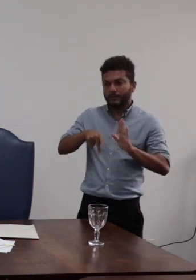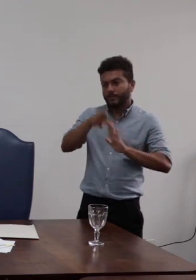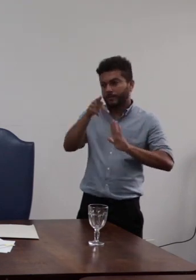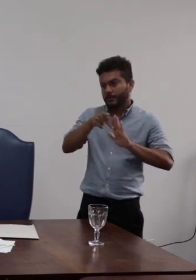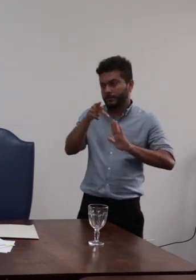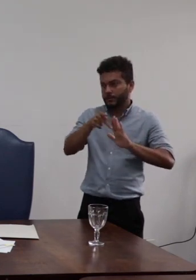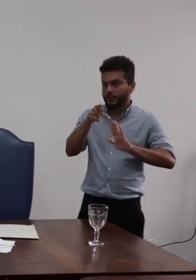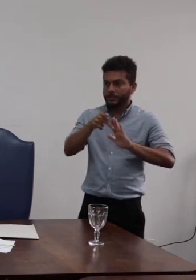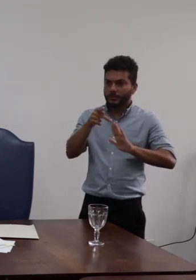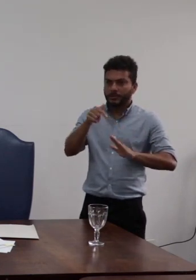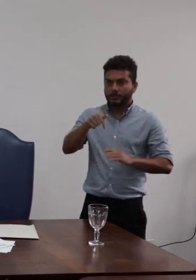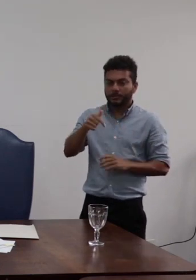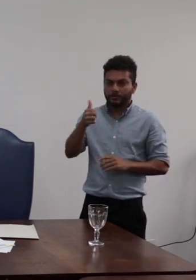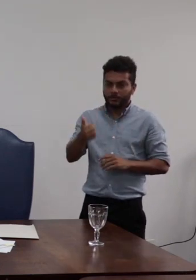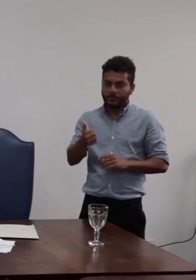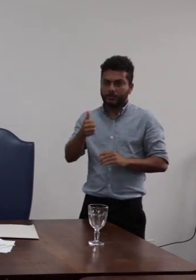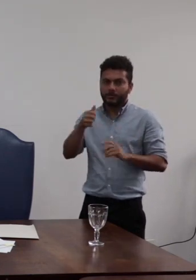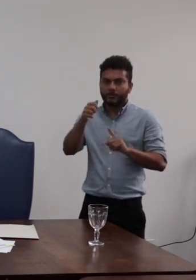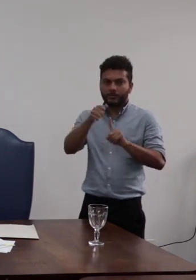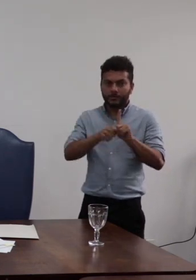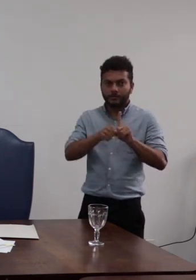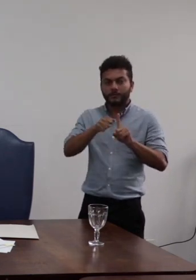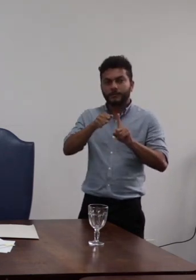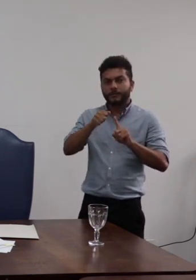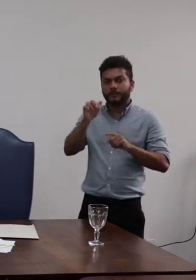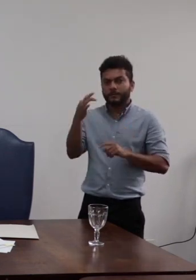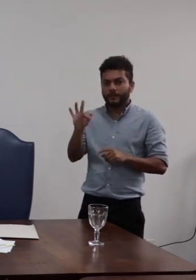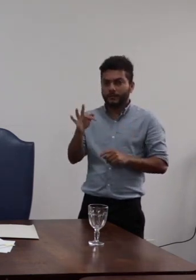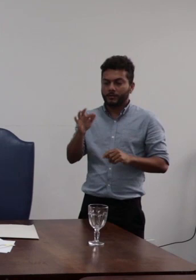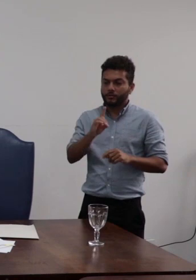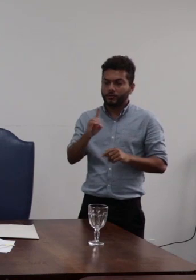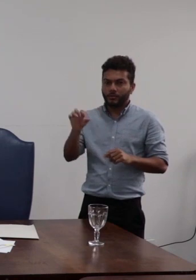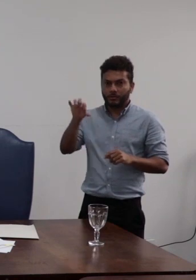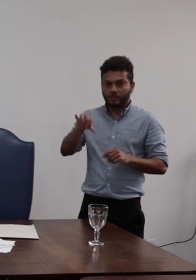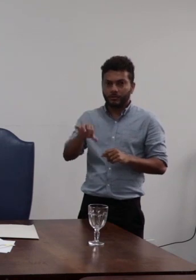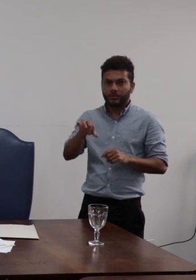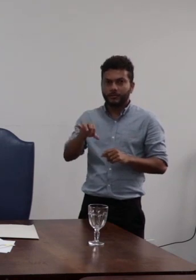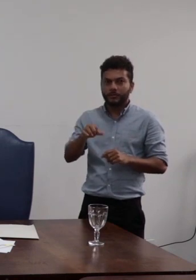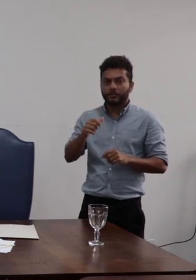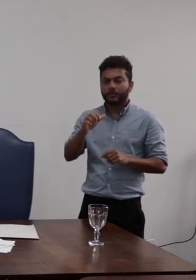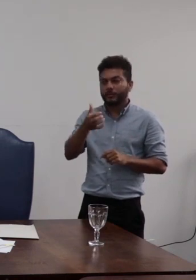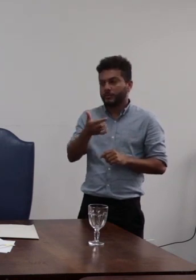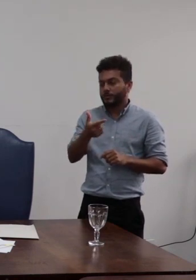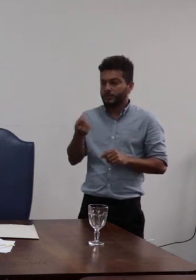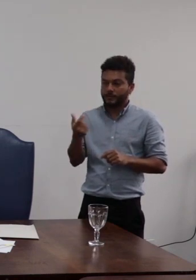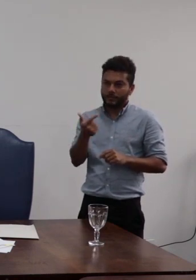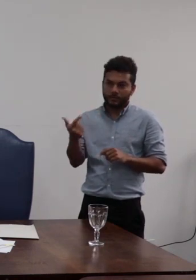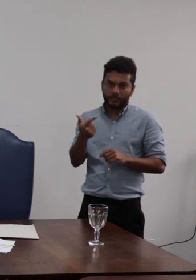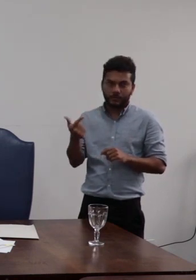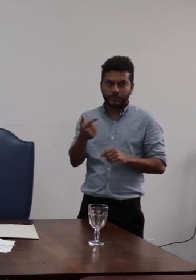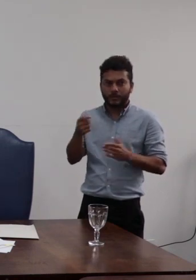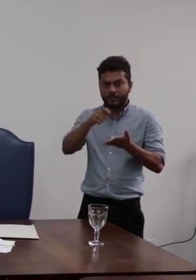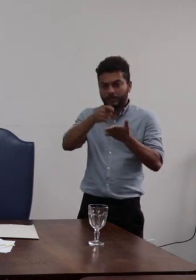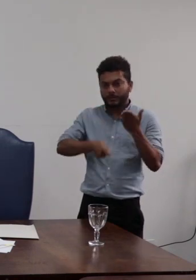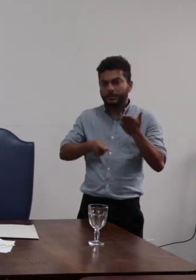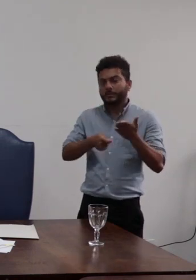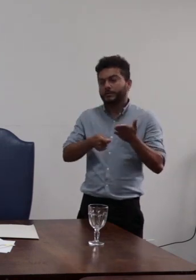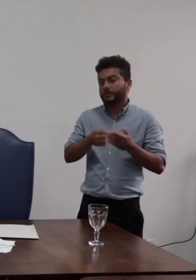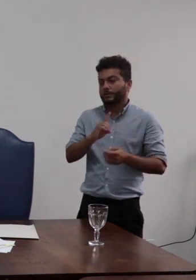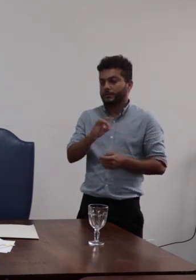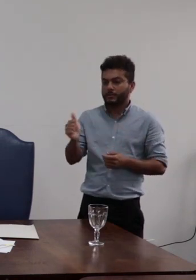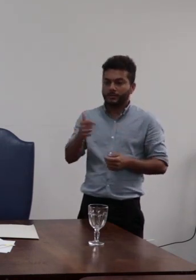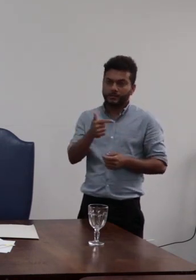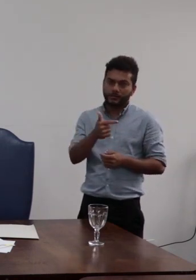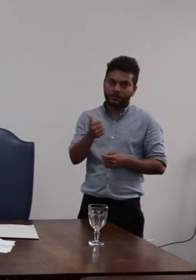71 de 9 de fevereiro de 2022 e do magnífico retorno assinada em 21 de 10 de